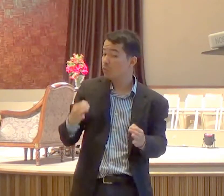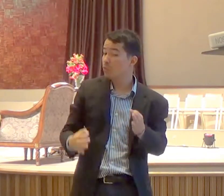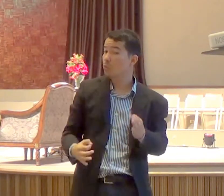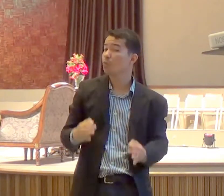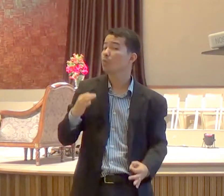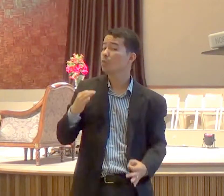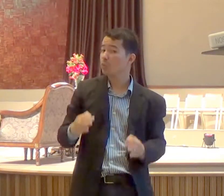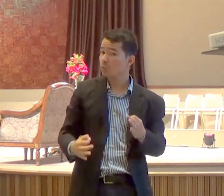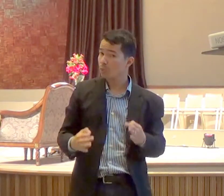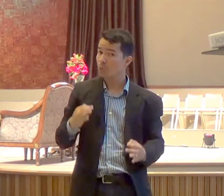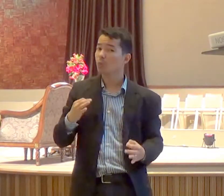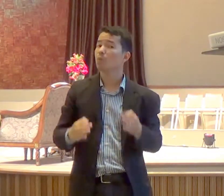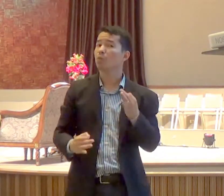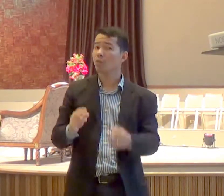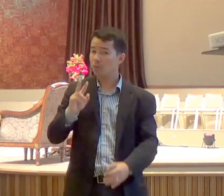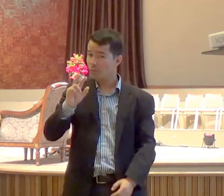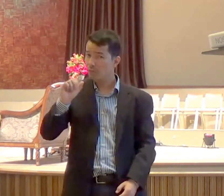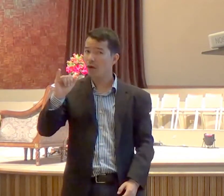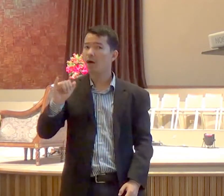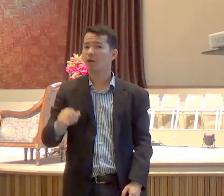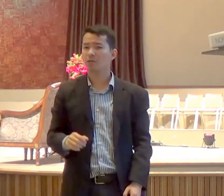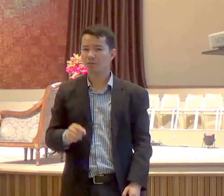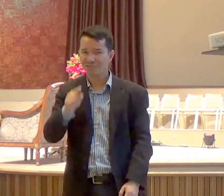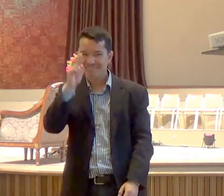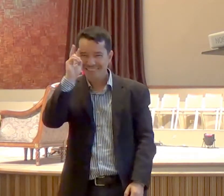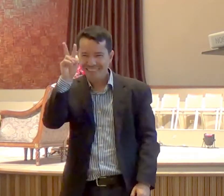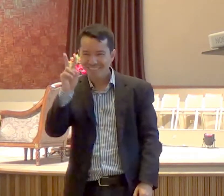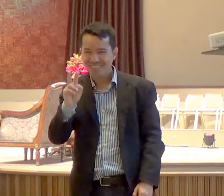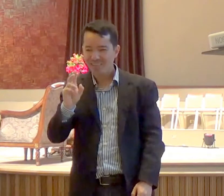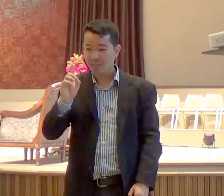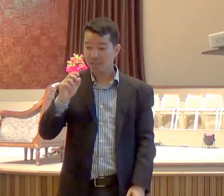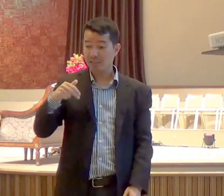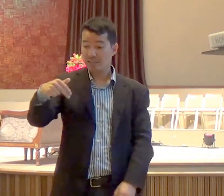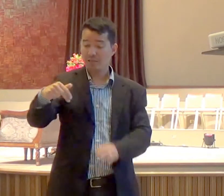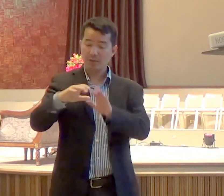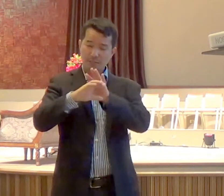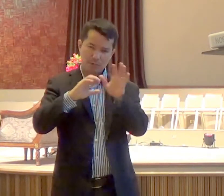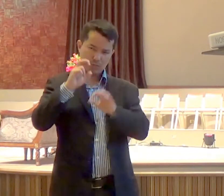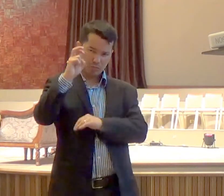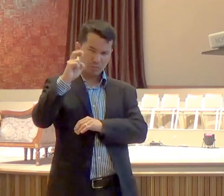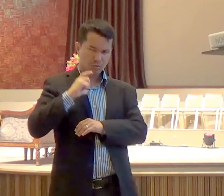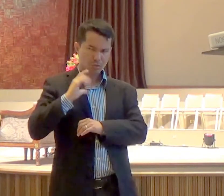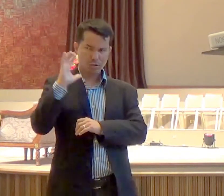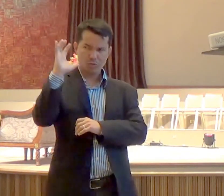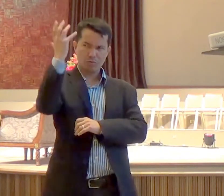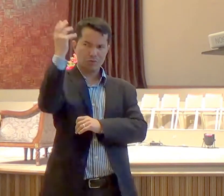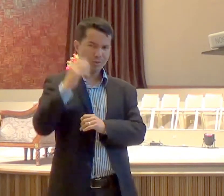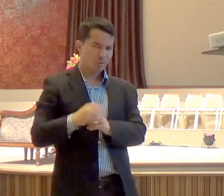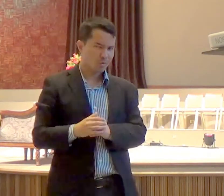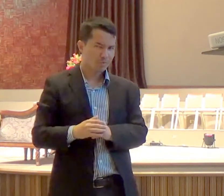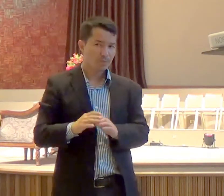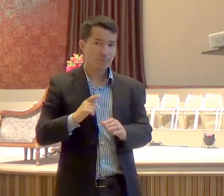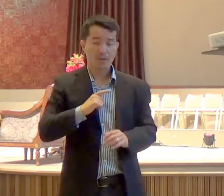em Daniel capítulo 5, acontece um fato, interessantíssimo, diz a Bíblia, o rei Belsazar,